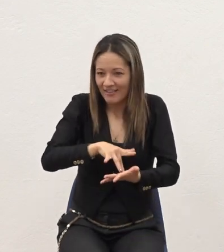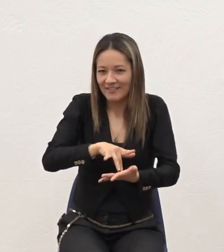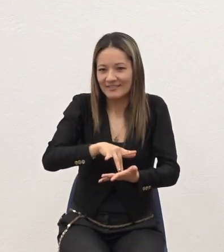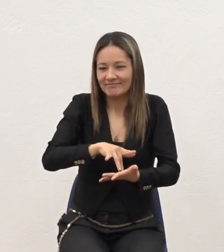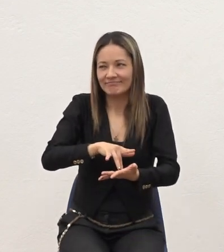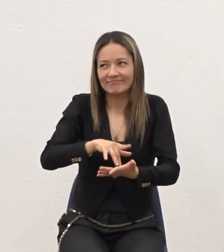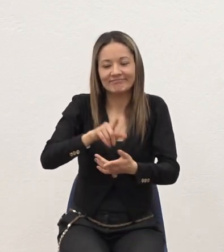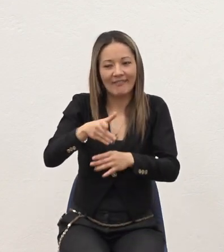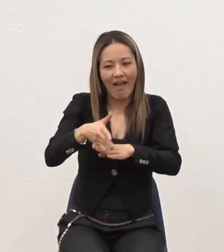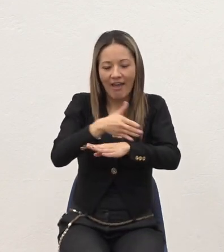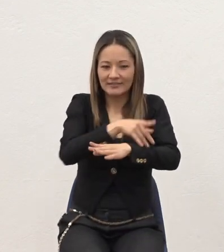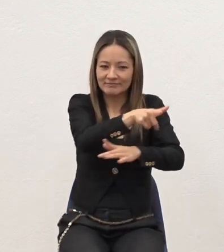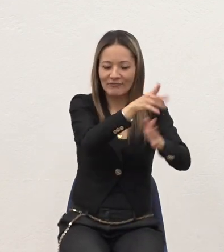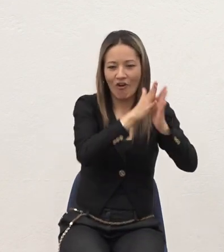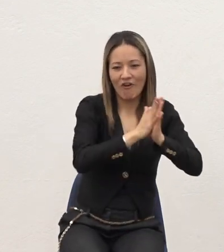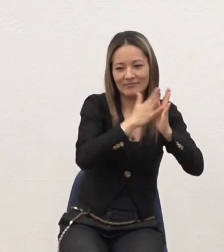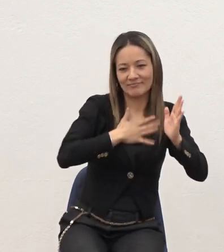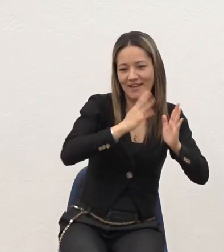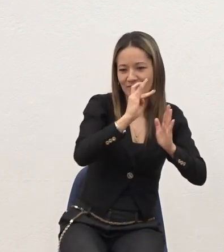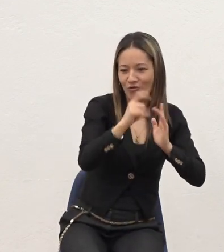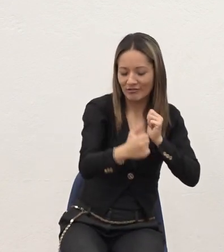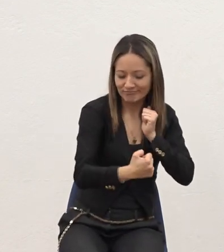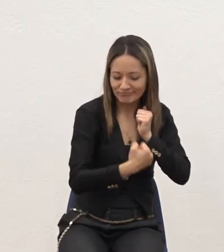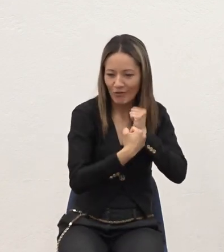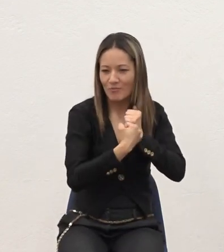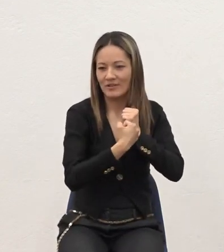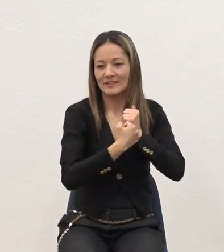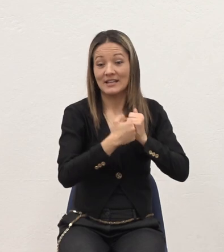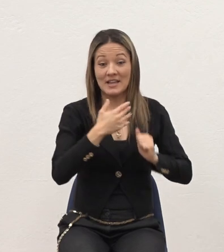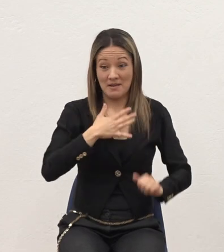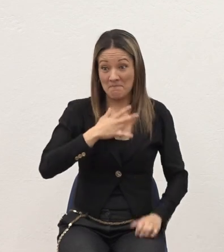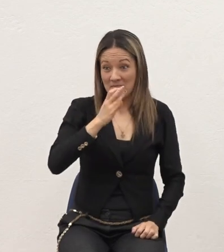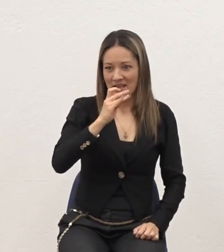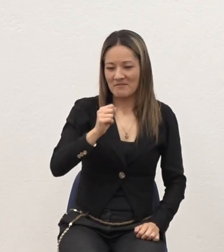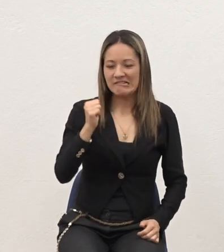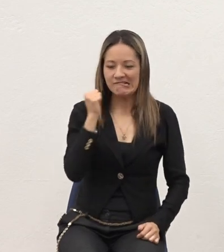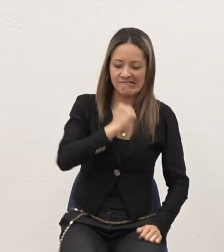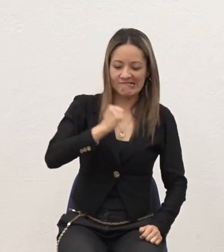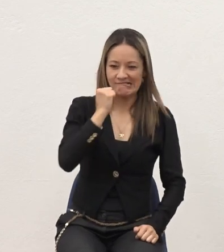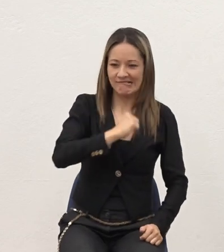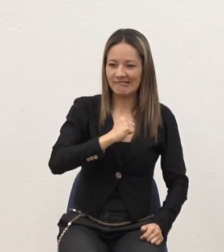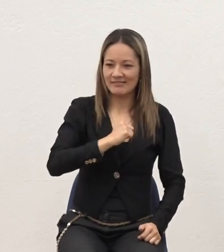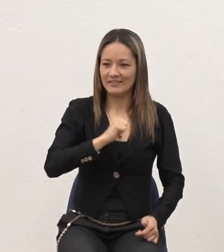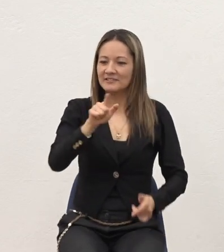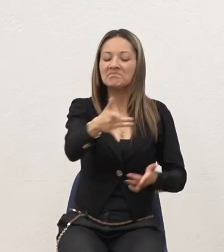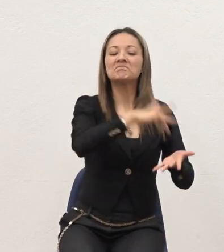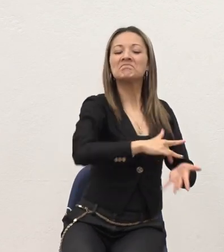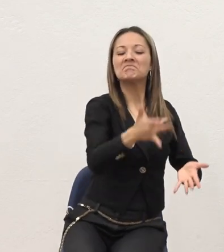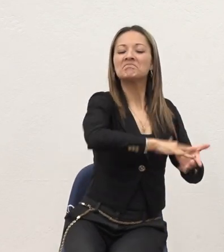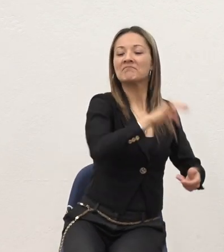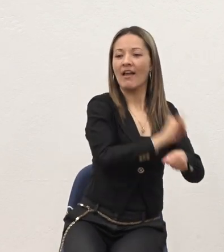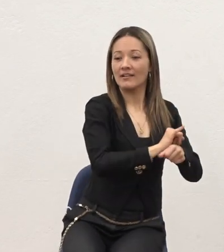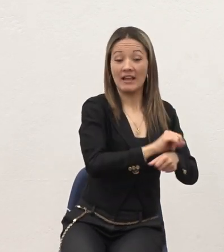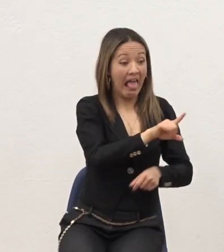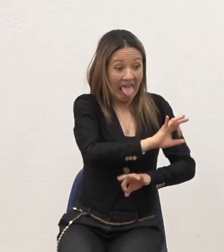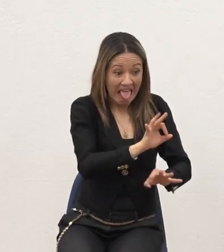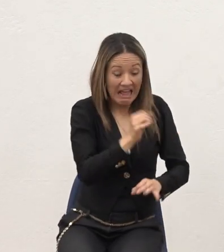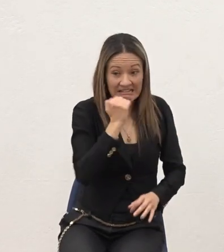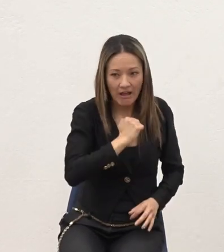oraciones De Vanessa Yo no estaría acá Donde Vanessa Tercamente Si hubiese venido Y yo hubiera llegado acá